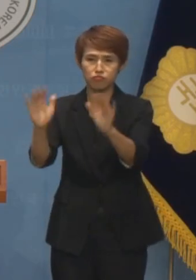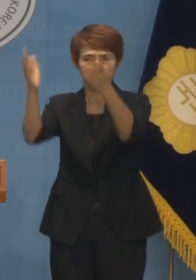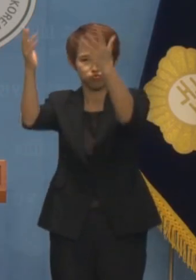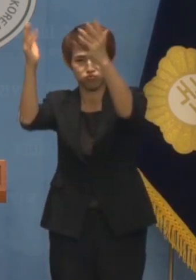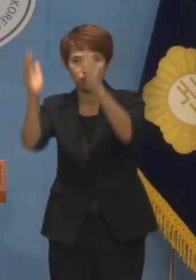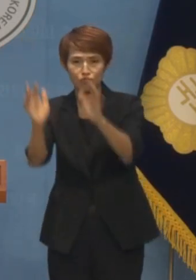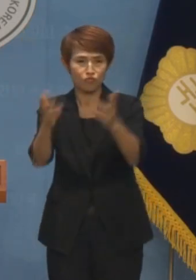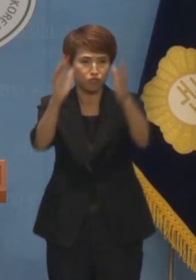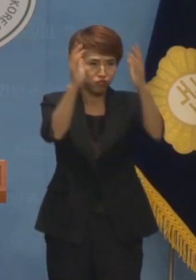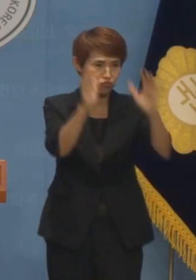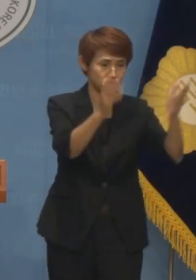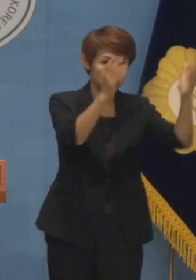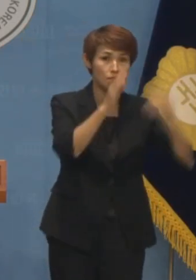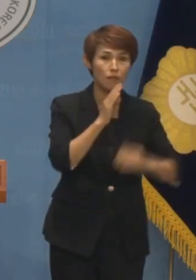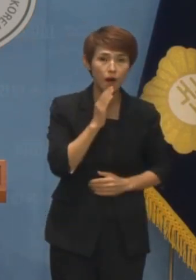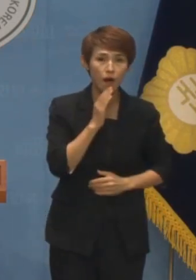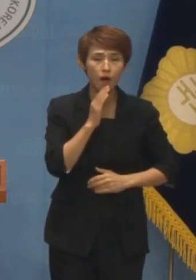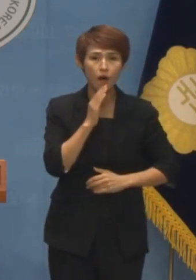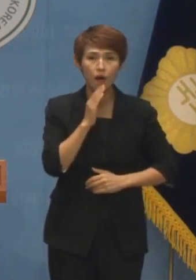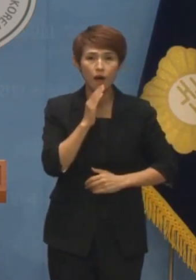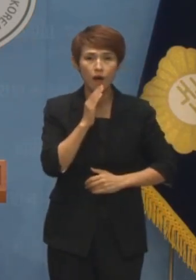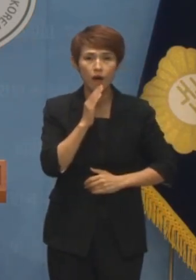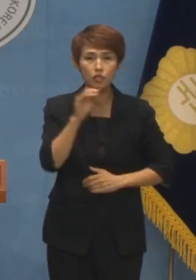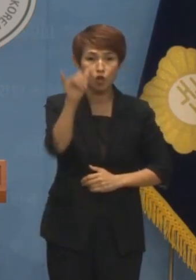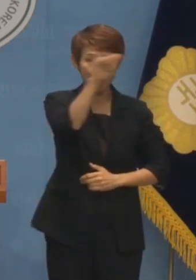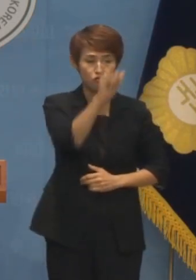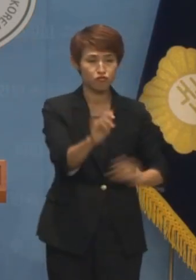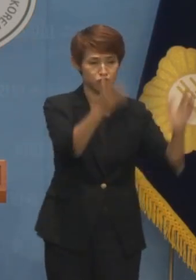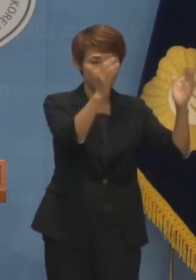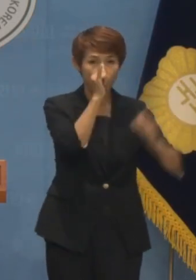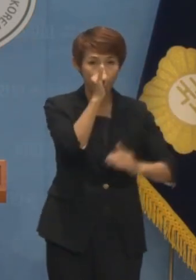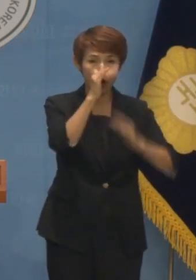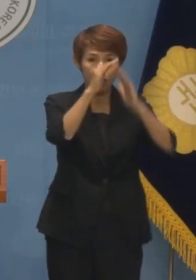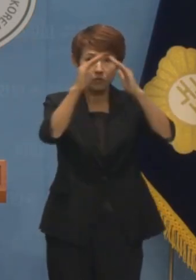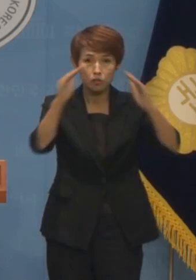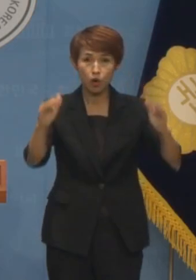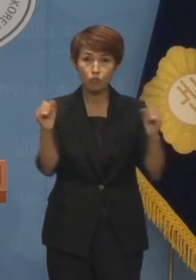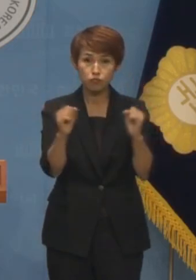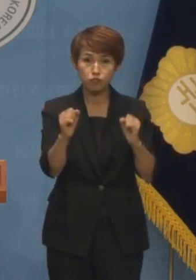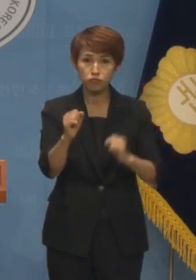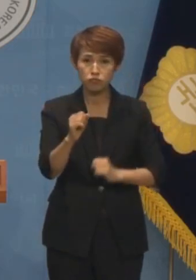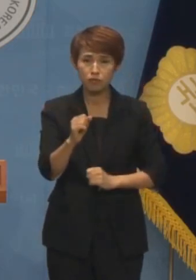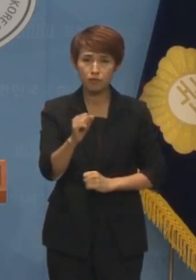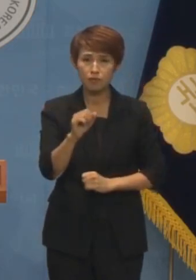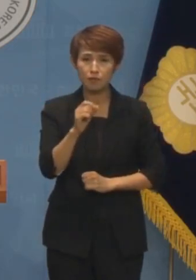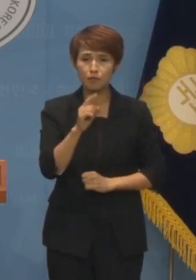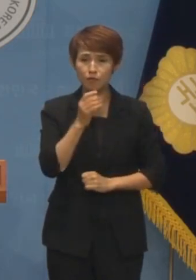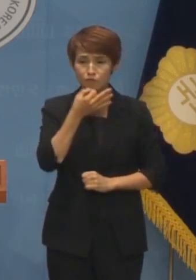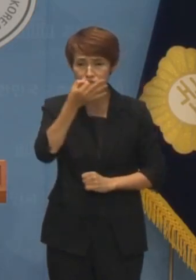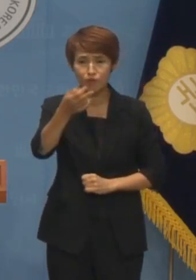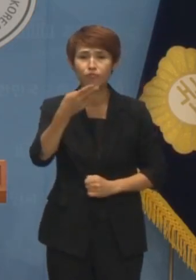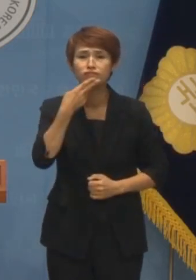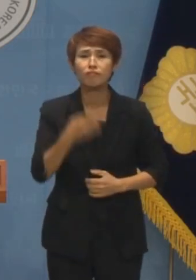전국 각 지역을 언급하면서 전북은 호명하지 않았던 것으로 알려졌습니다.